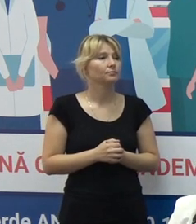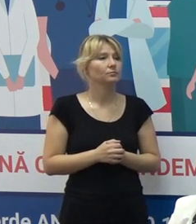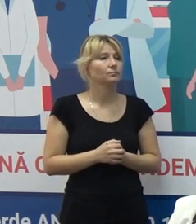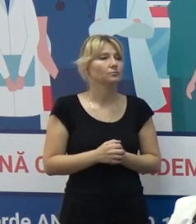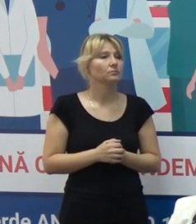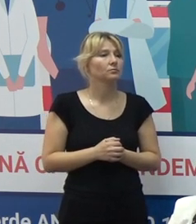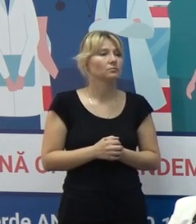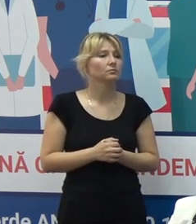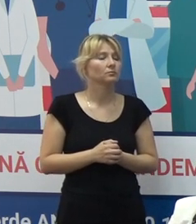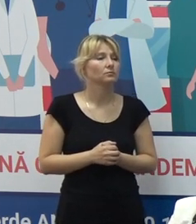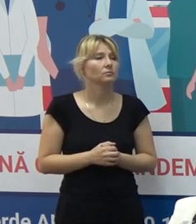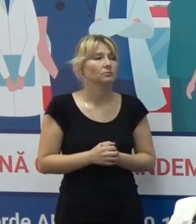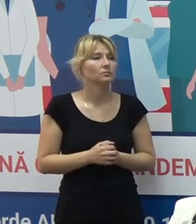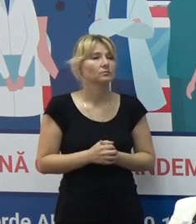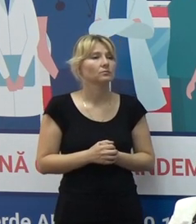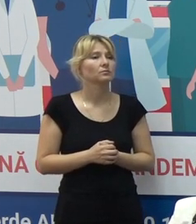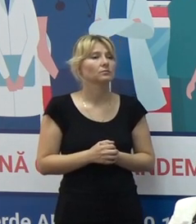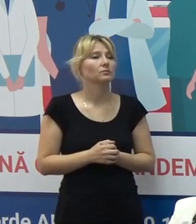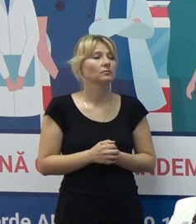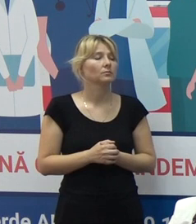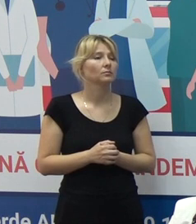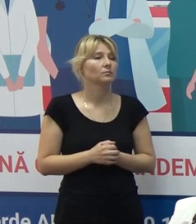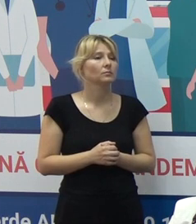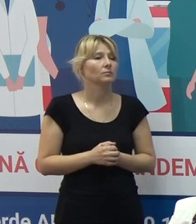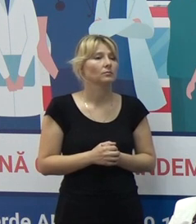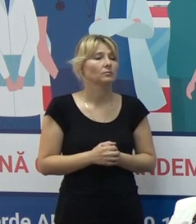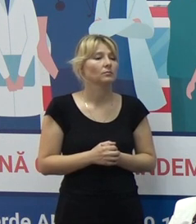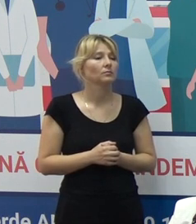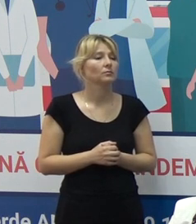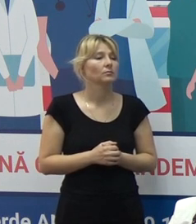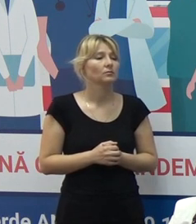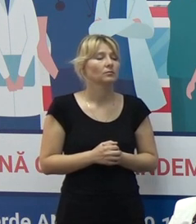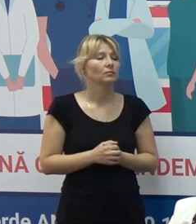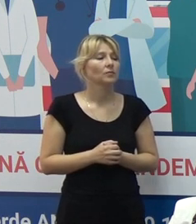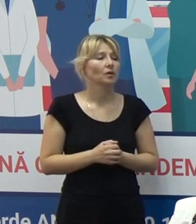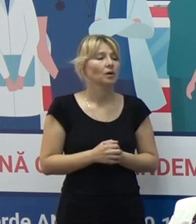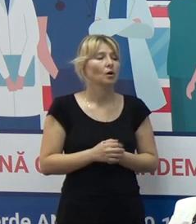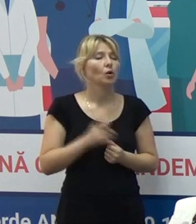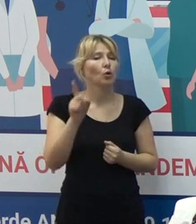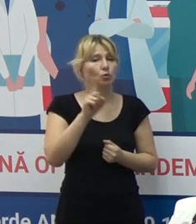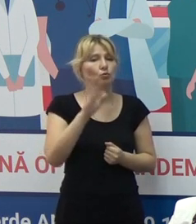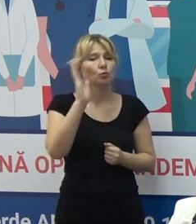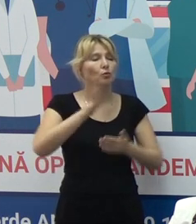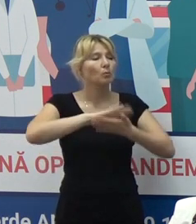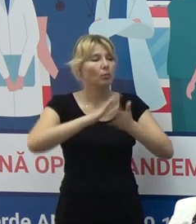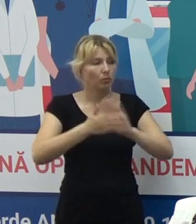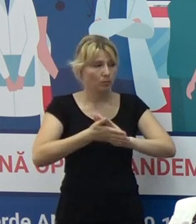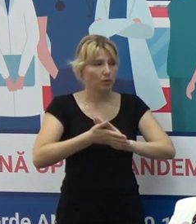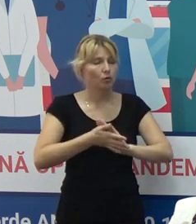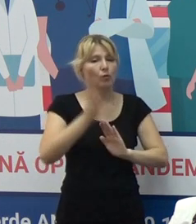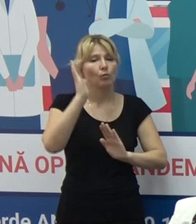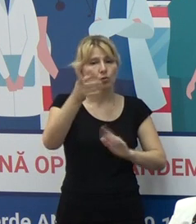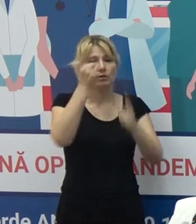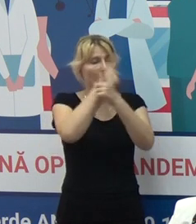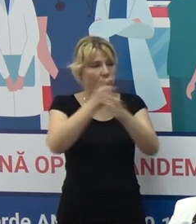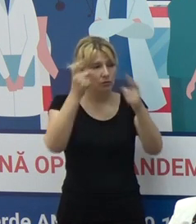Puteți, vă rog, să completizați, că la nume v-a avut ședința cu misii, o dată mai completă, în perioada... O dată e ce va fi stabilită, cu siguranță veți fi